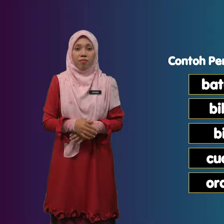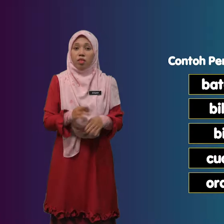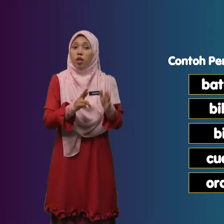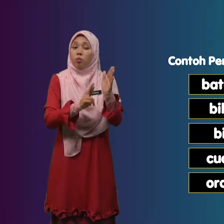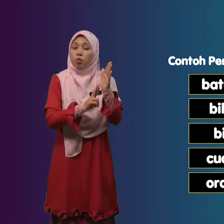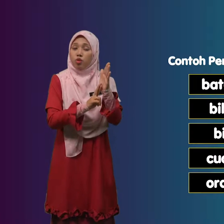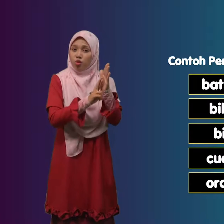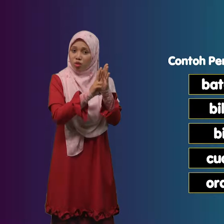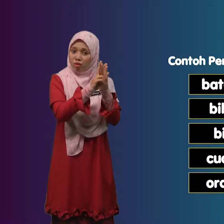Pucuk